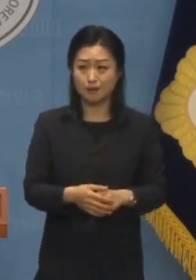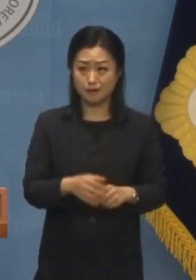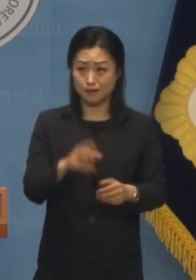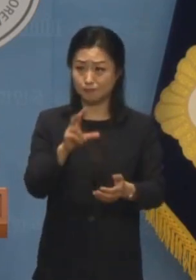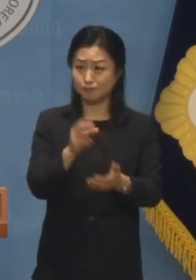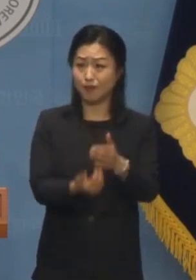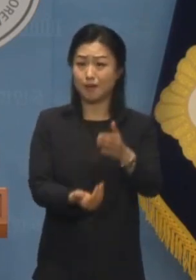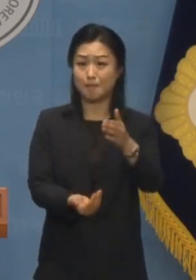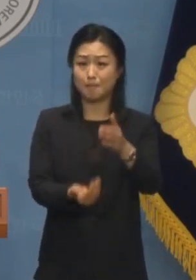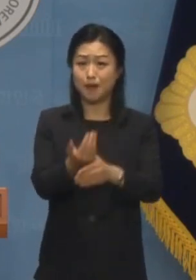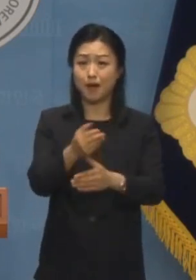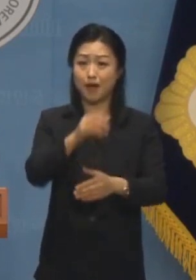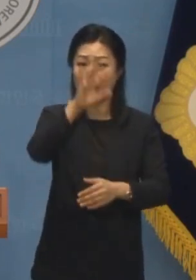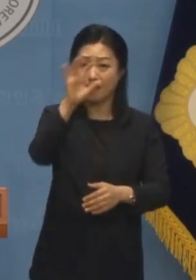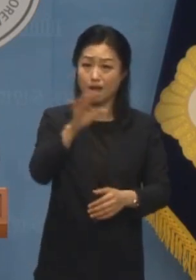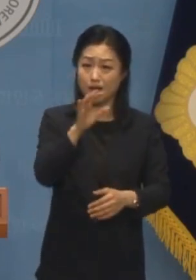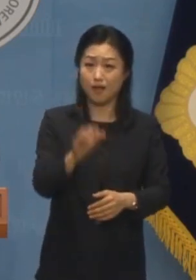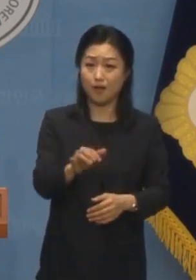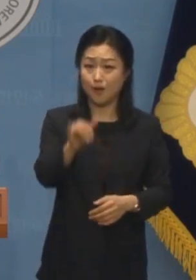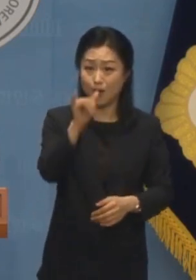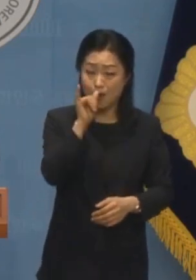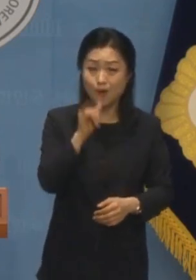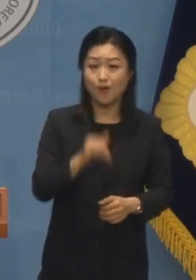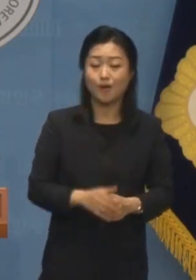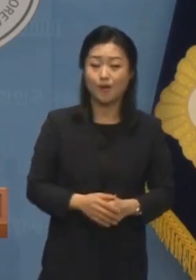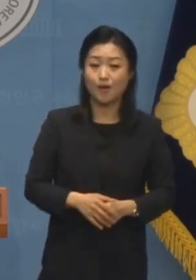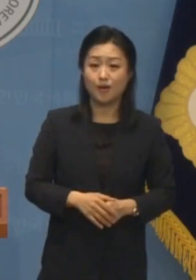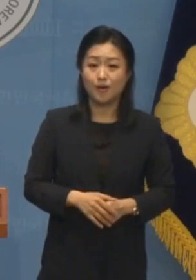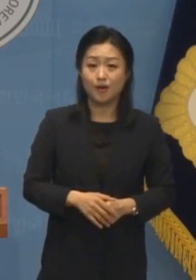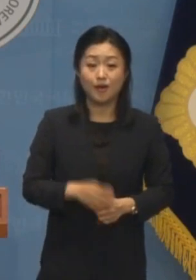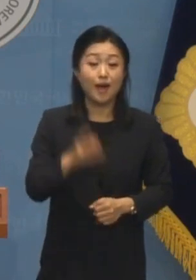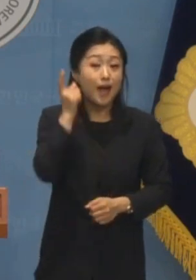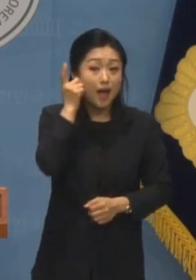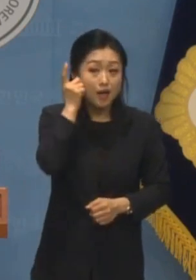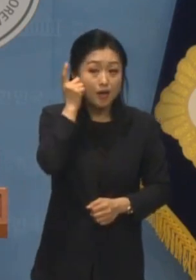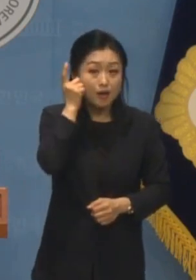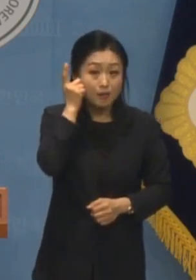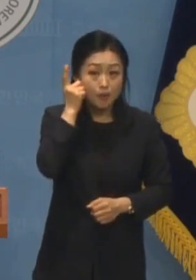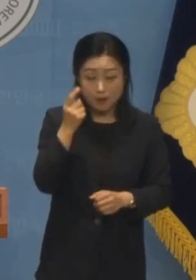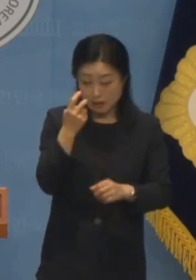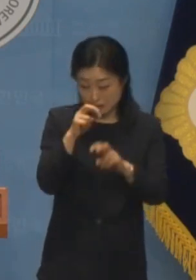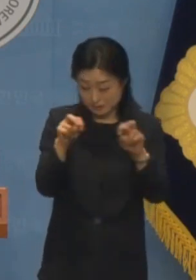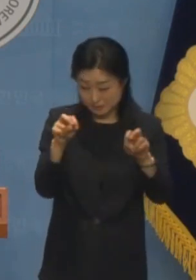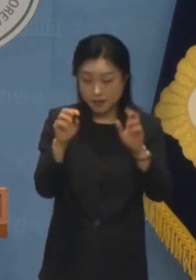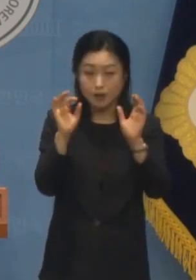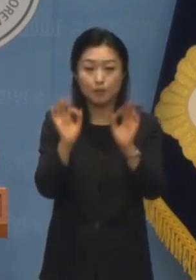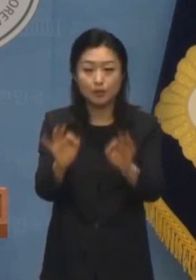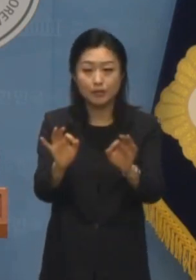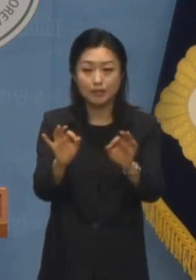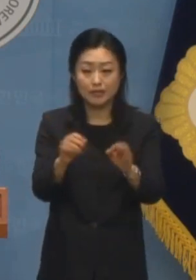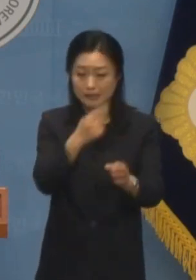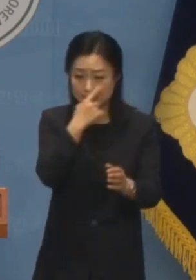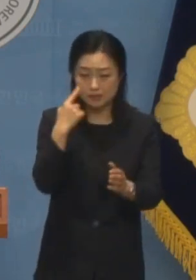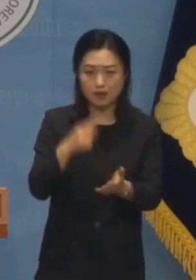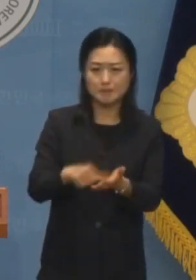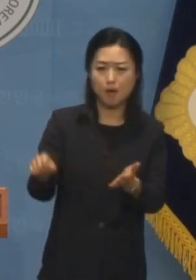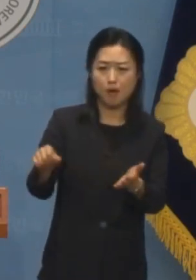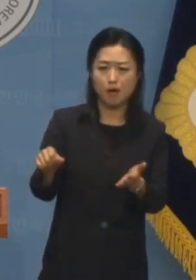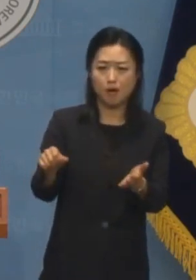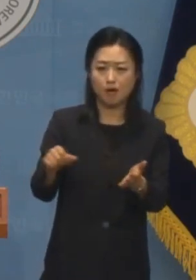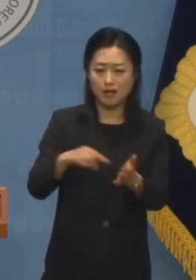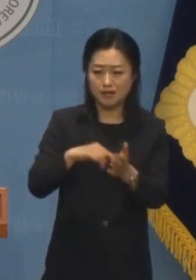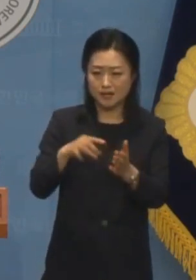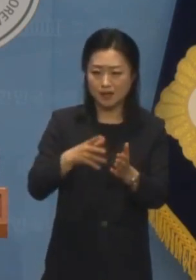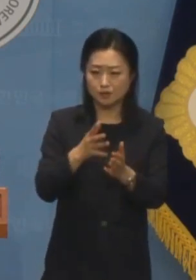의혹들이 터져나오고 있습니다 휴대폰 사설 포렌식까지 동원해 증거를 임말하려 했던